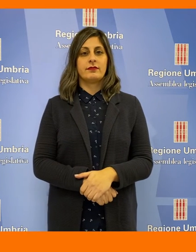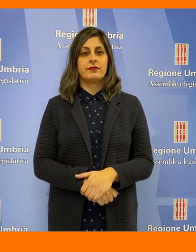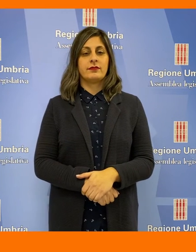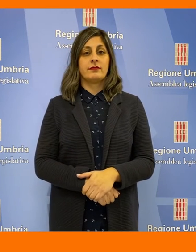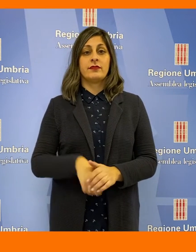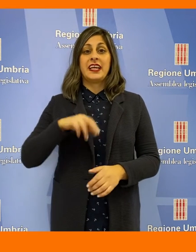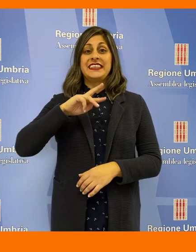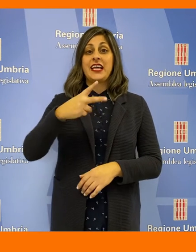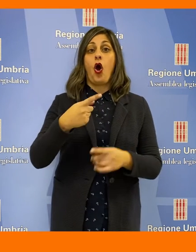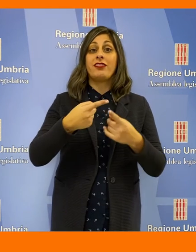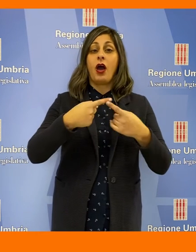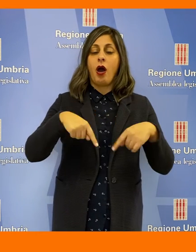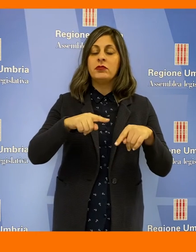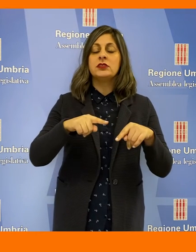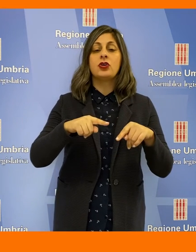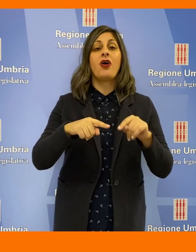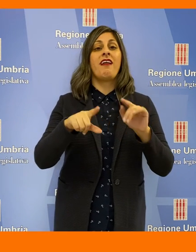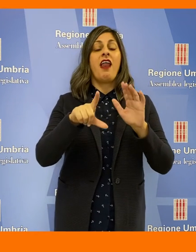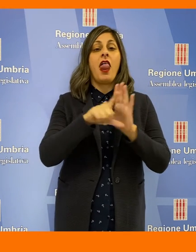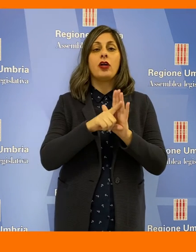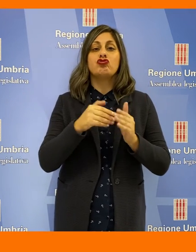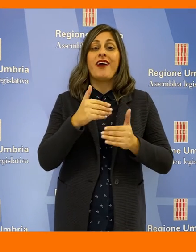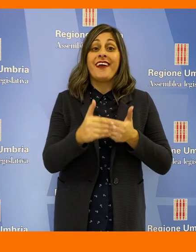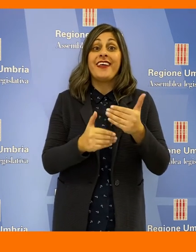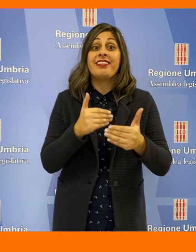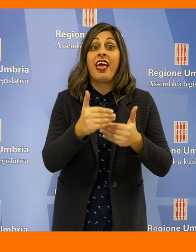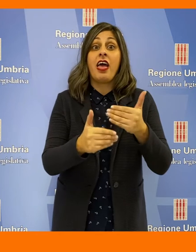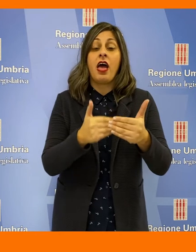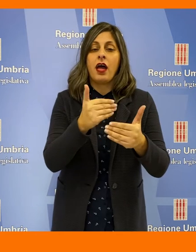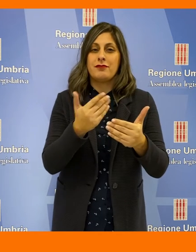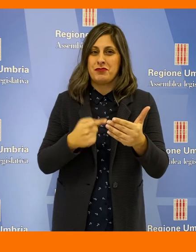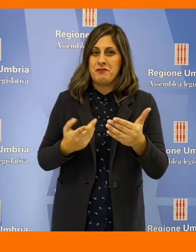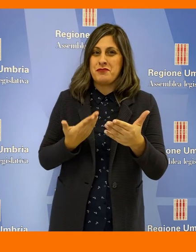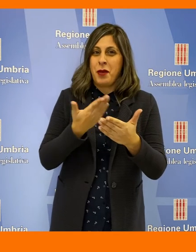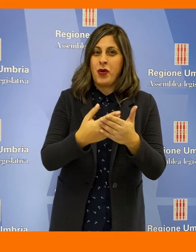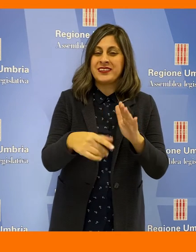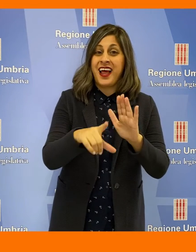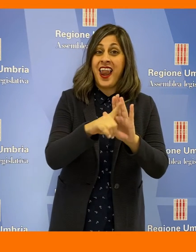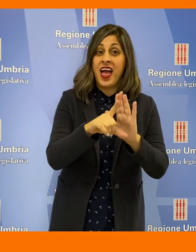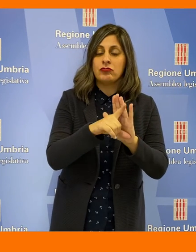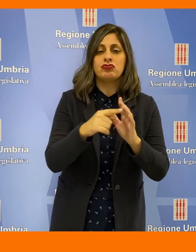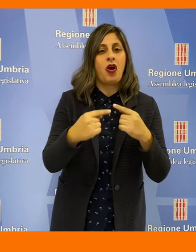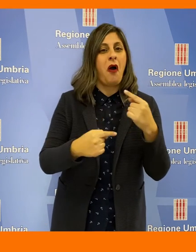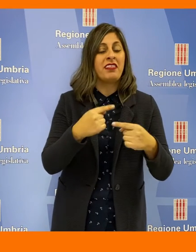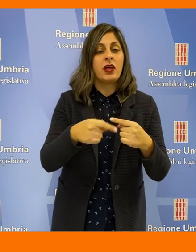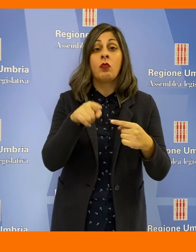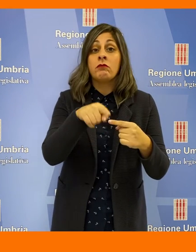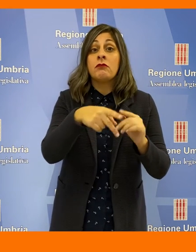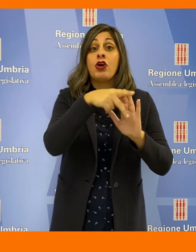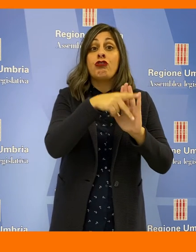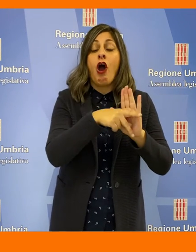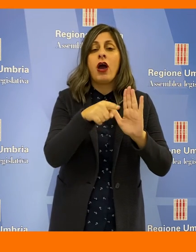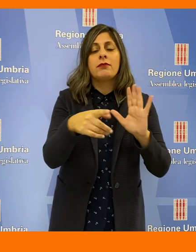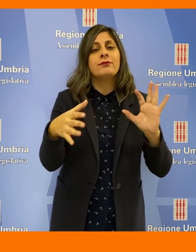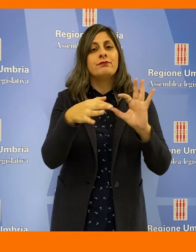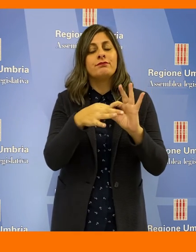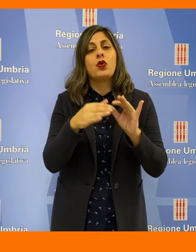Prosegue in seconda commissione l'iter legislativo della proposta di legge che detta norme in materia di tutela delle